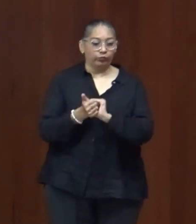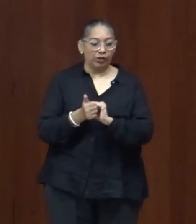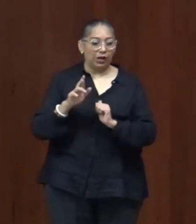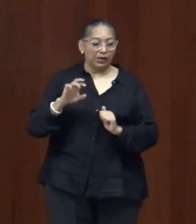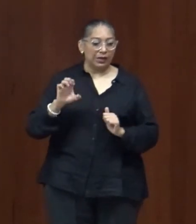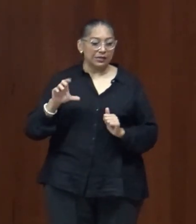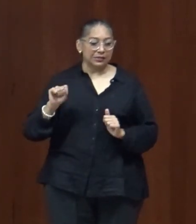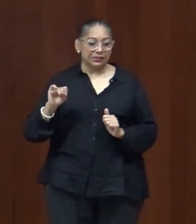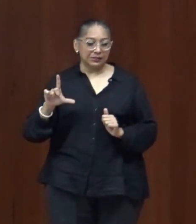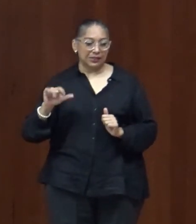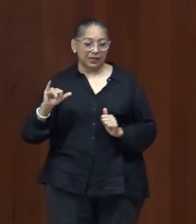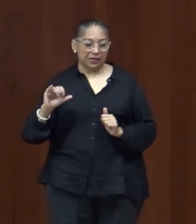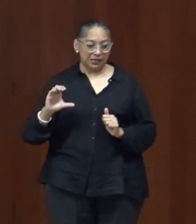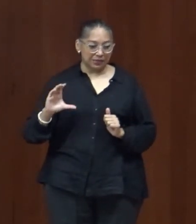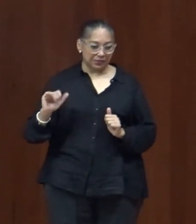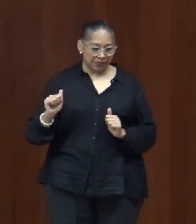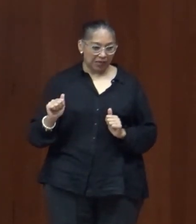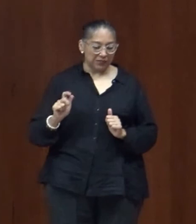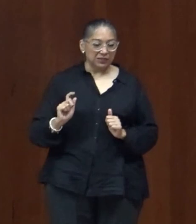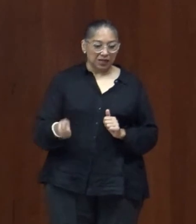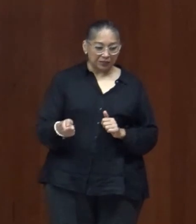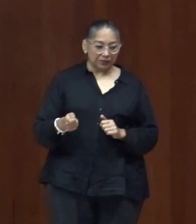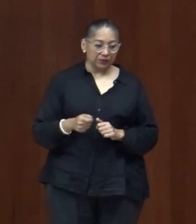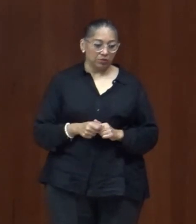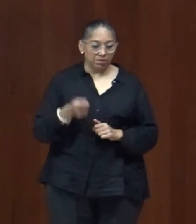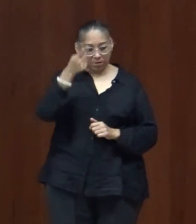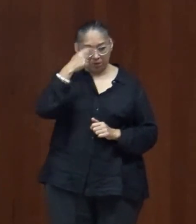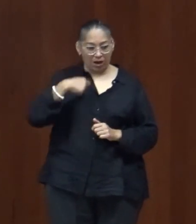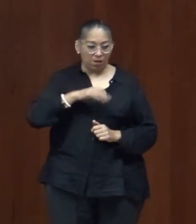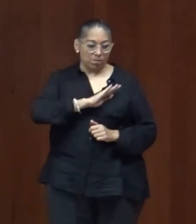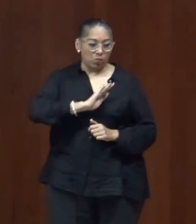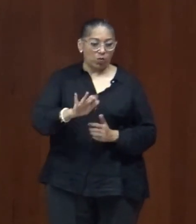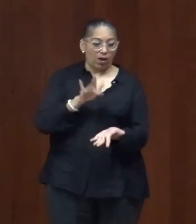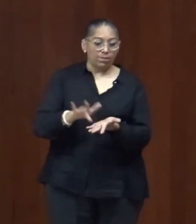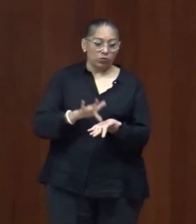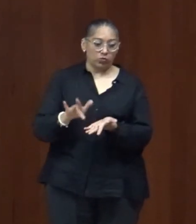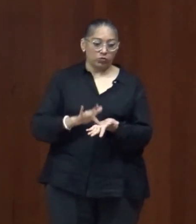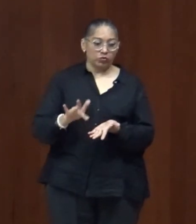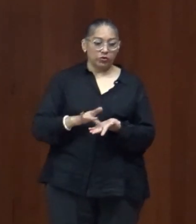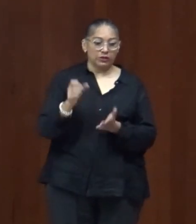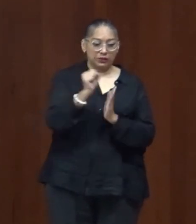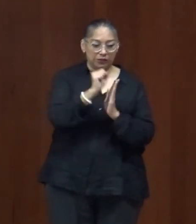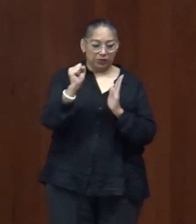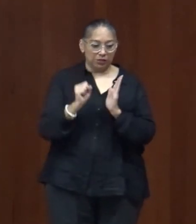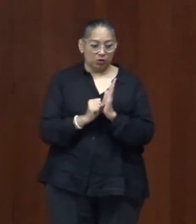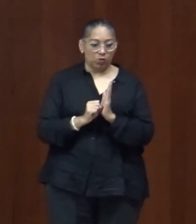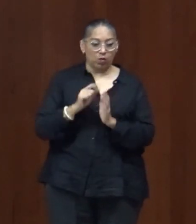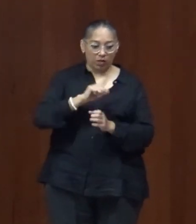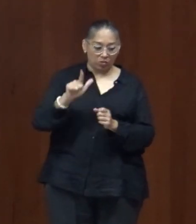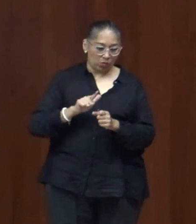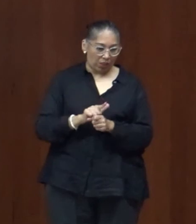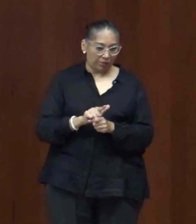de de mejorar un sistema de adaptación de la comunidad social para